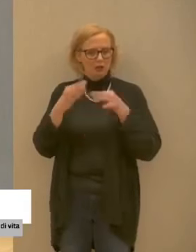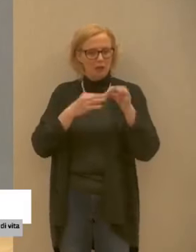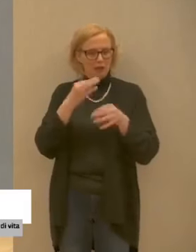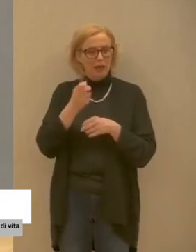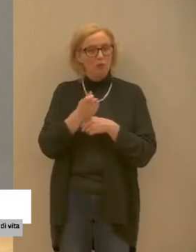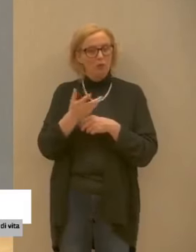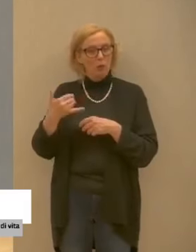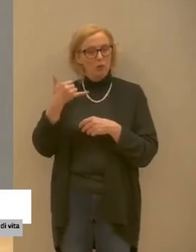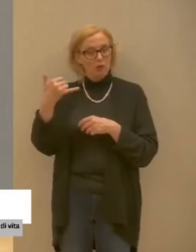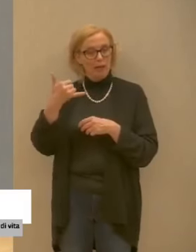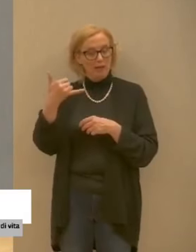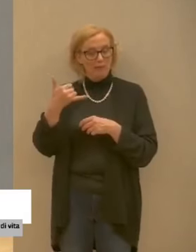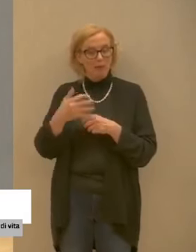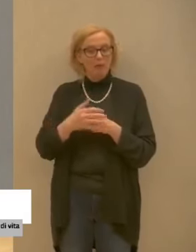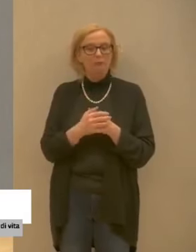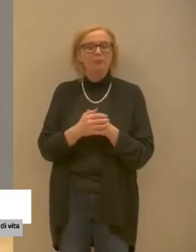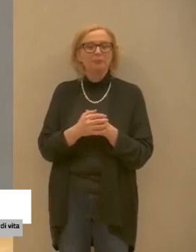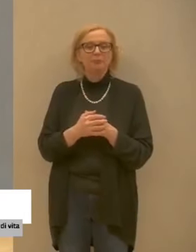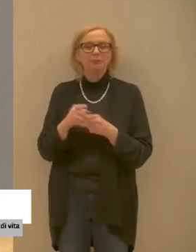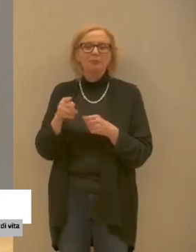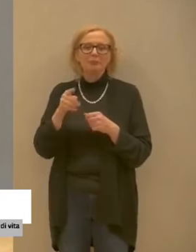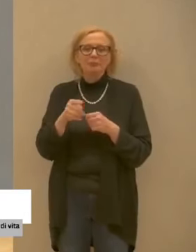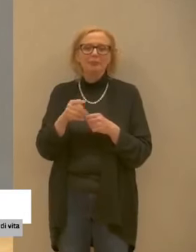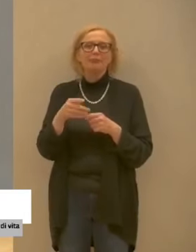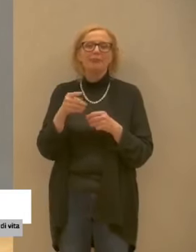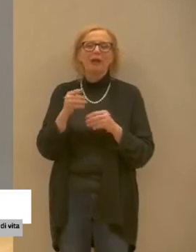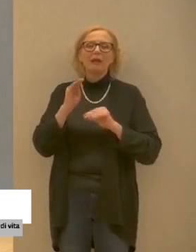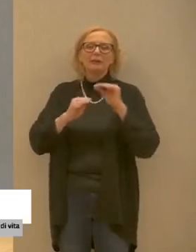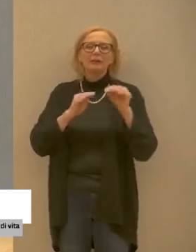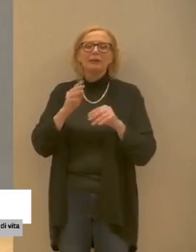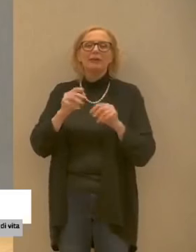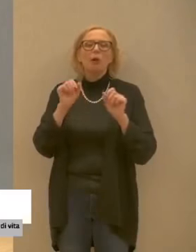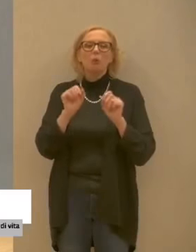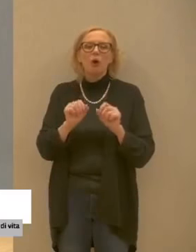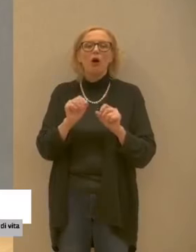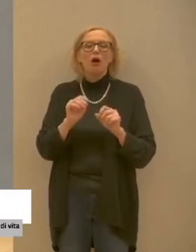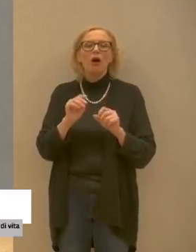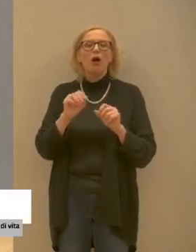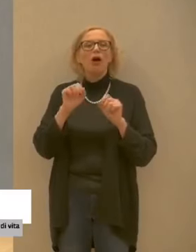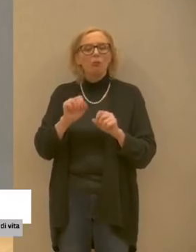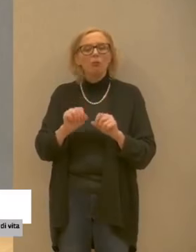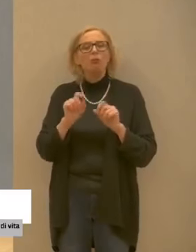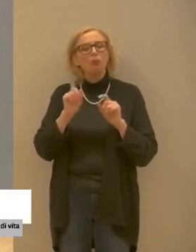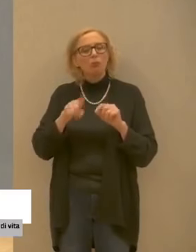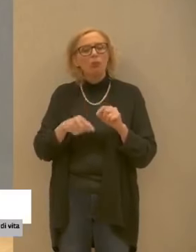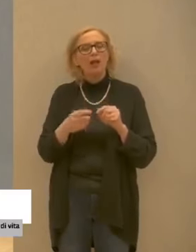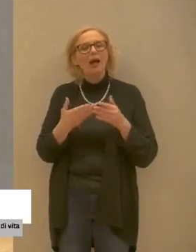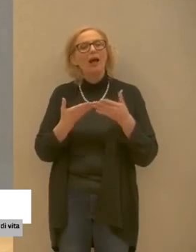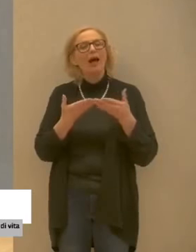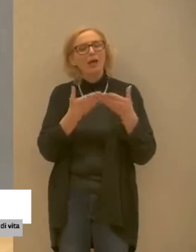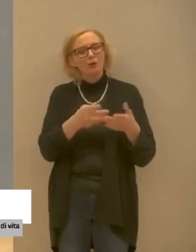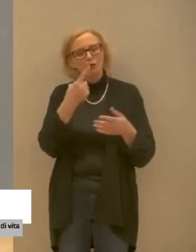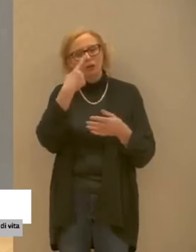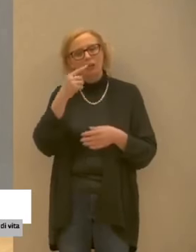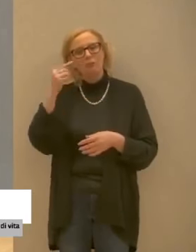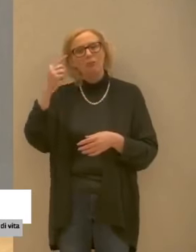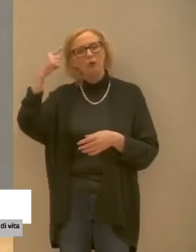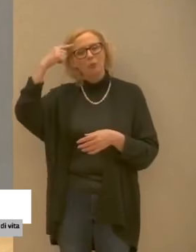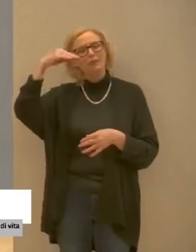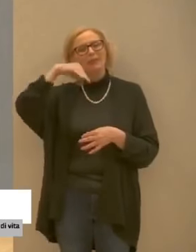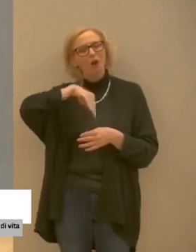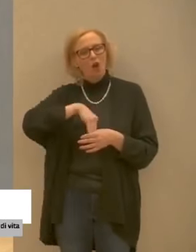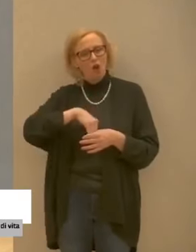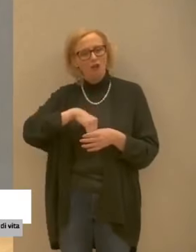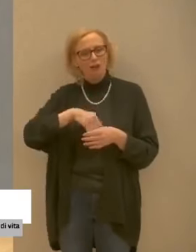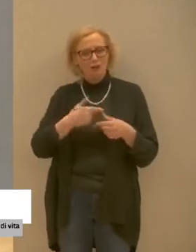importante in cui abbiamo convogliato anche la possibilità di avere l'accesso anche per un supporto psicologico e cercheremo anche nei prossimi giorni